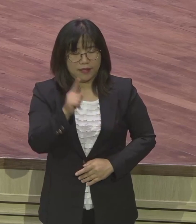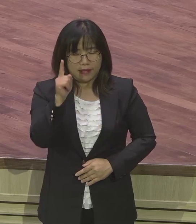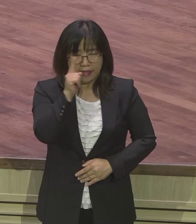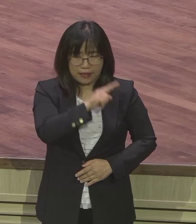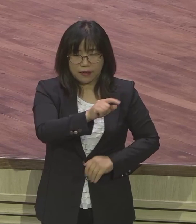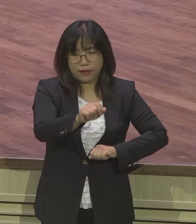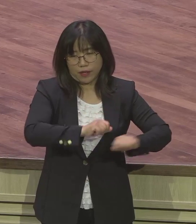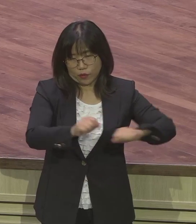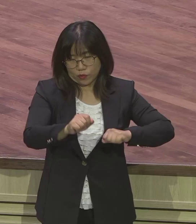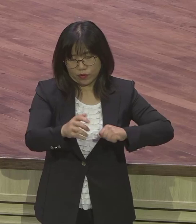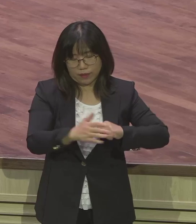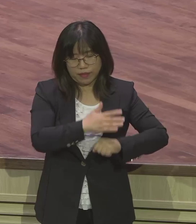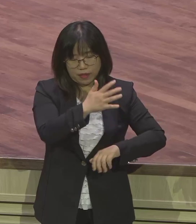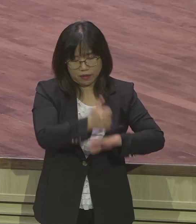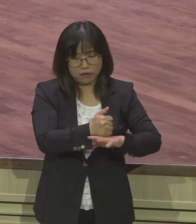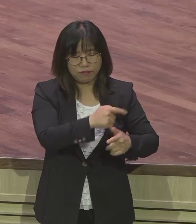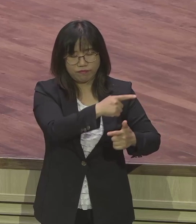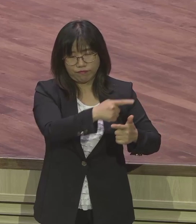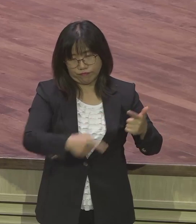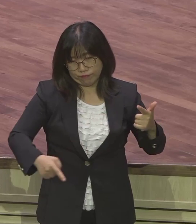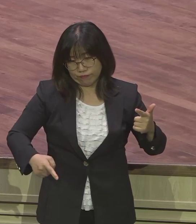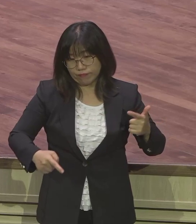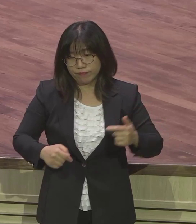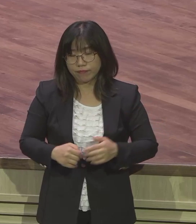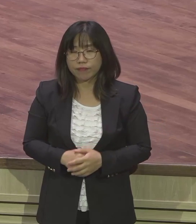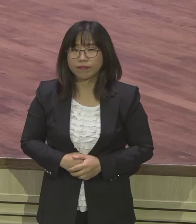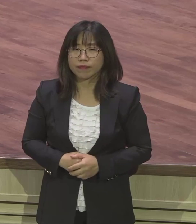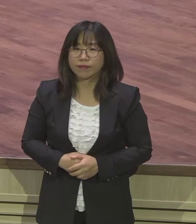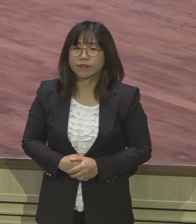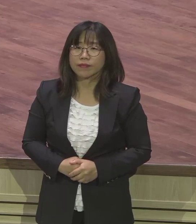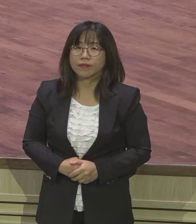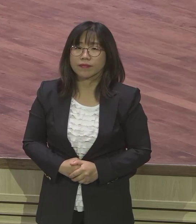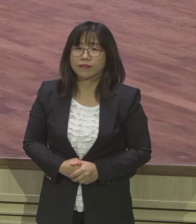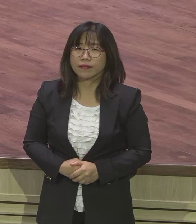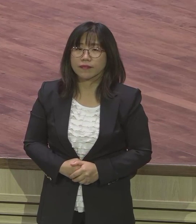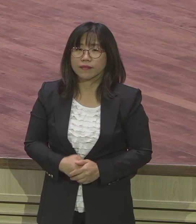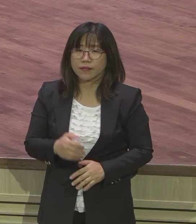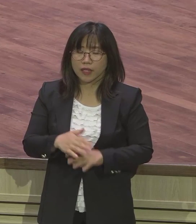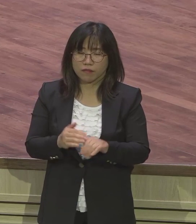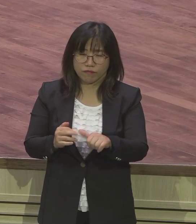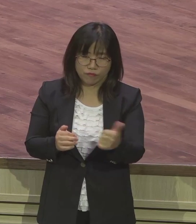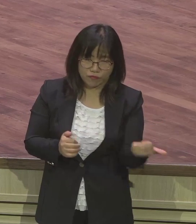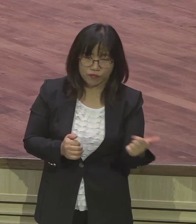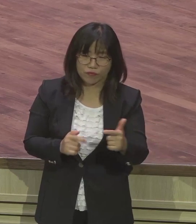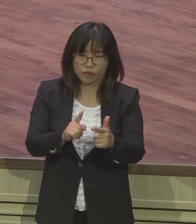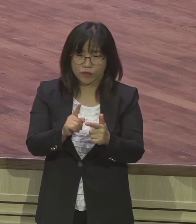인해서 오난 또 하나님으로부터 죽임을 다갑니다 하나는 죽여버렸어요